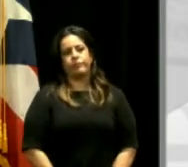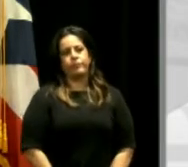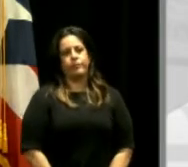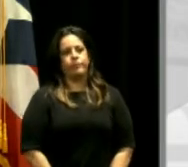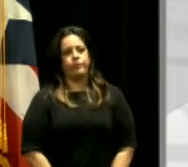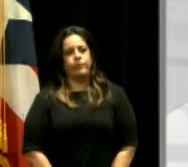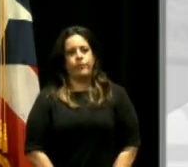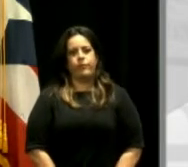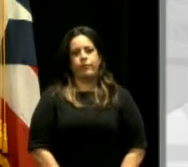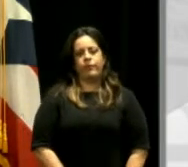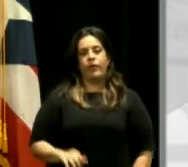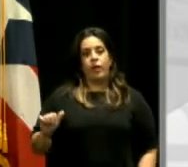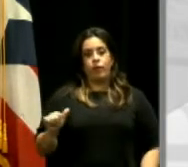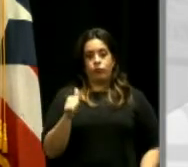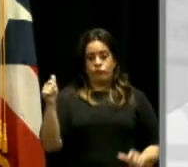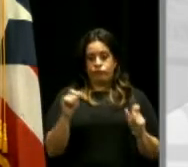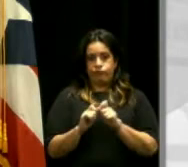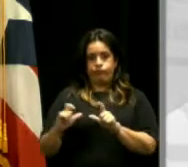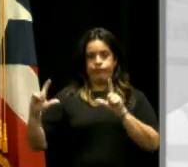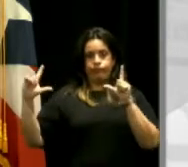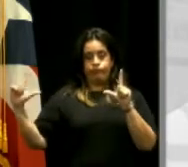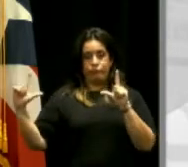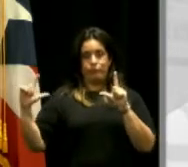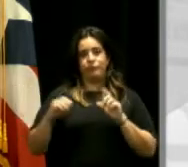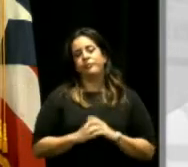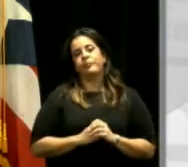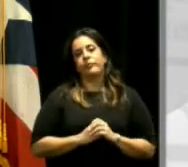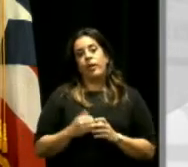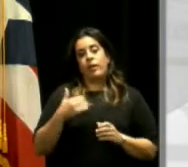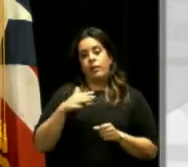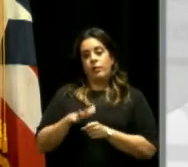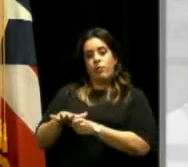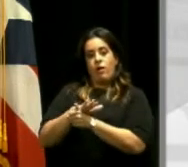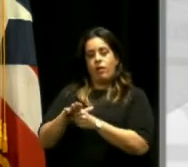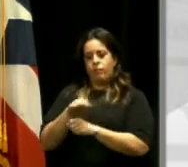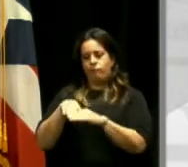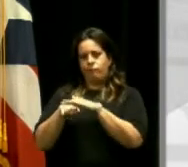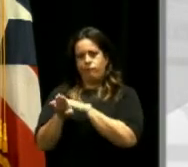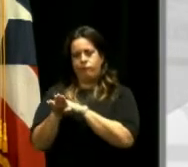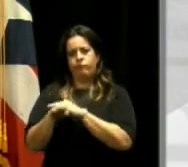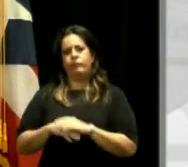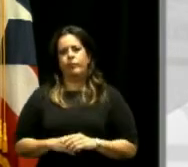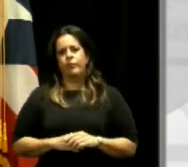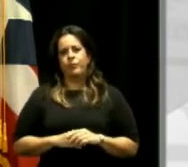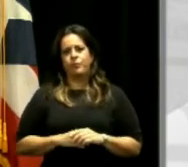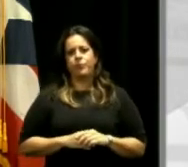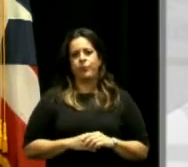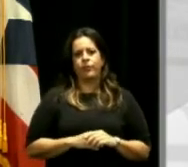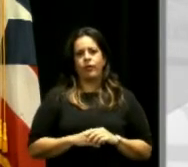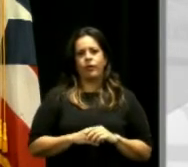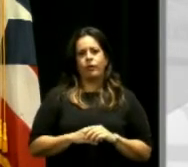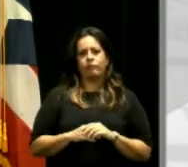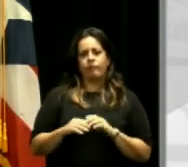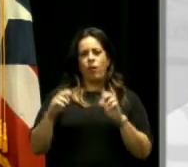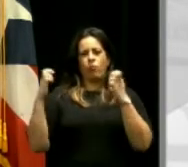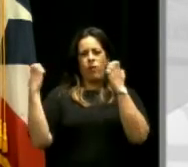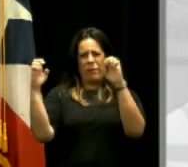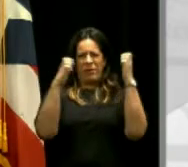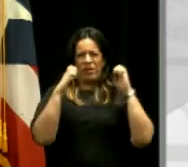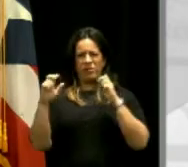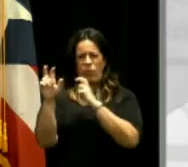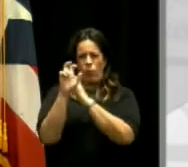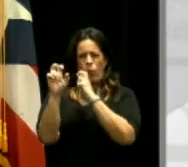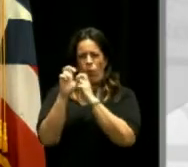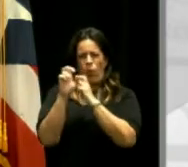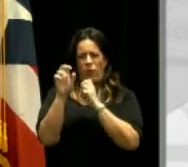En este otro slide tenemos el área y entrada de las ambulancias que queda a mano izquierda.